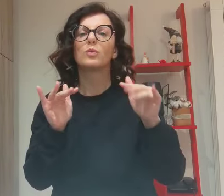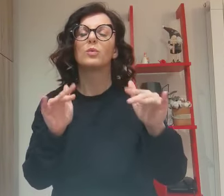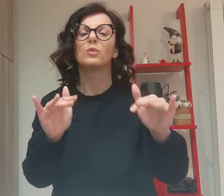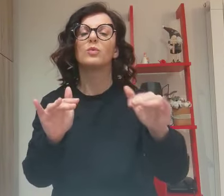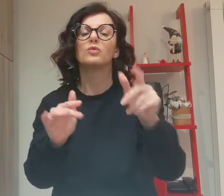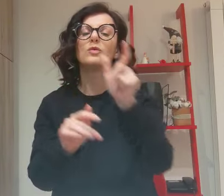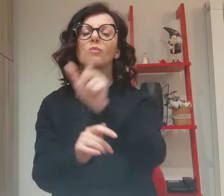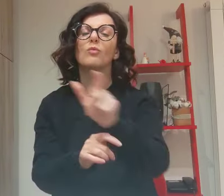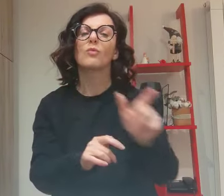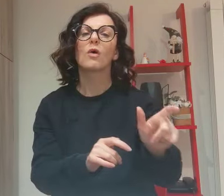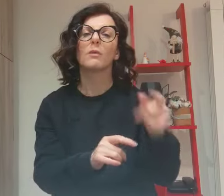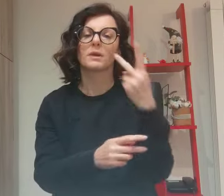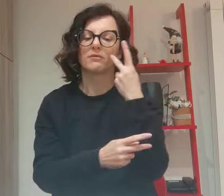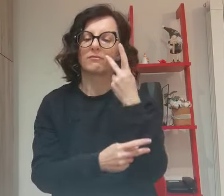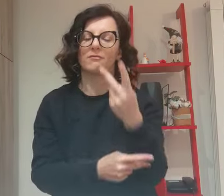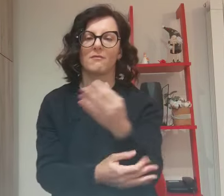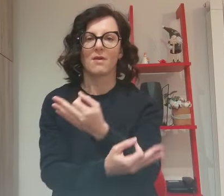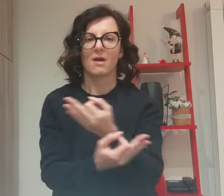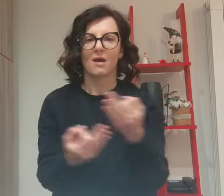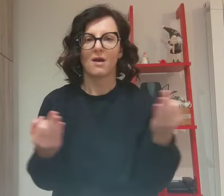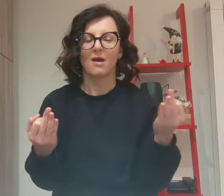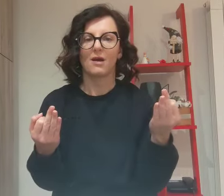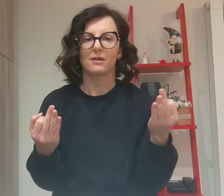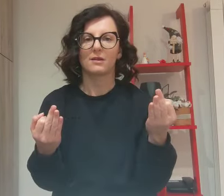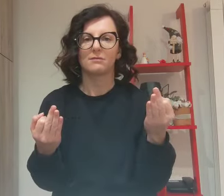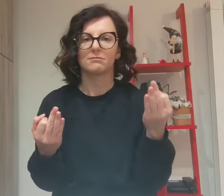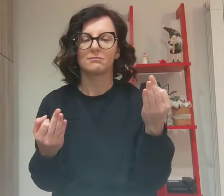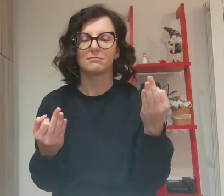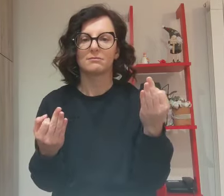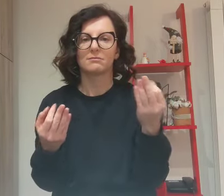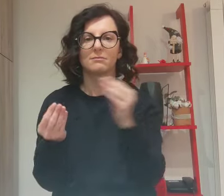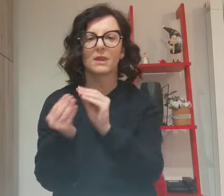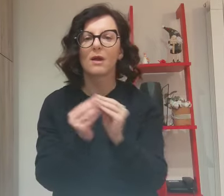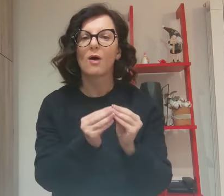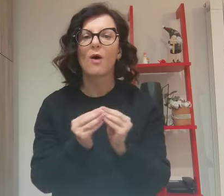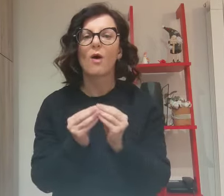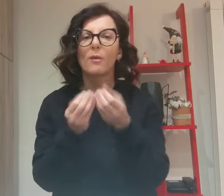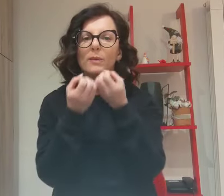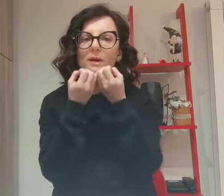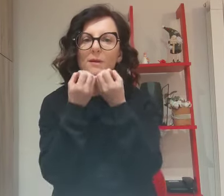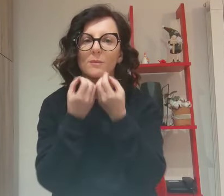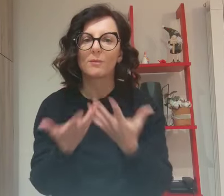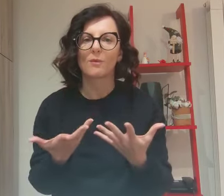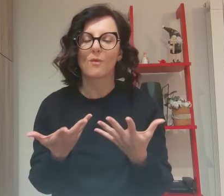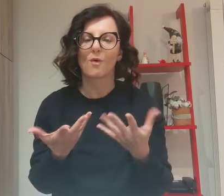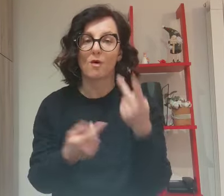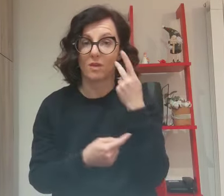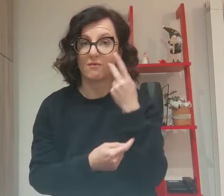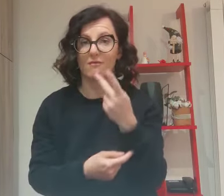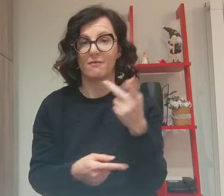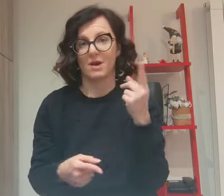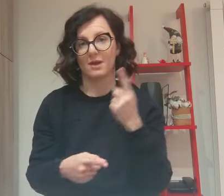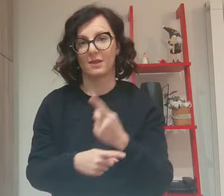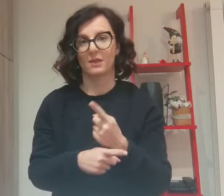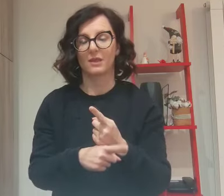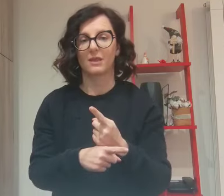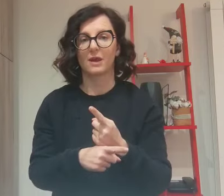perché vedano le vostre opere buone e rendano gloria al Padre